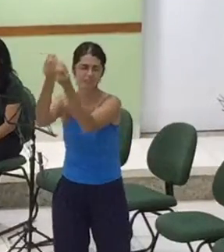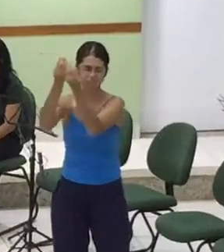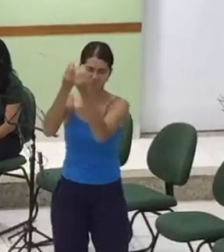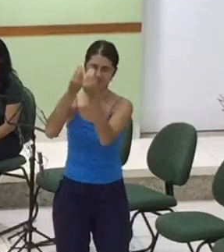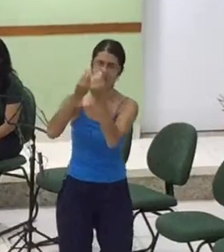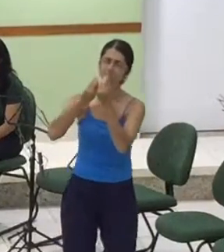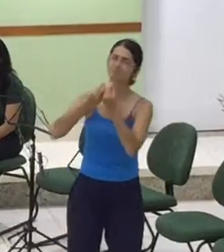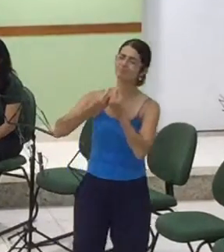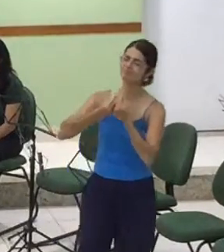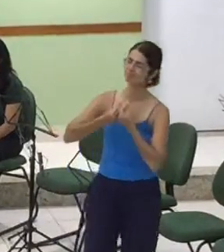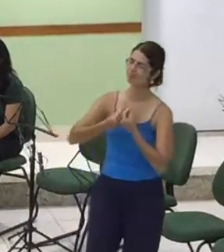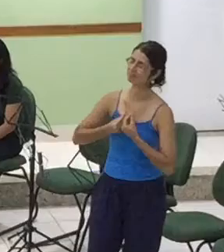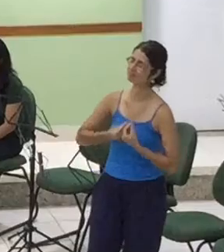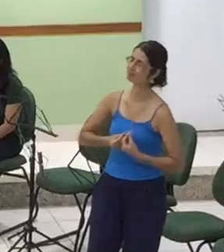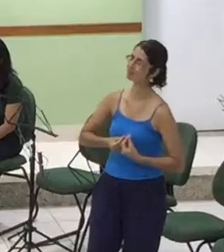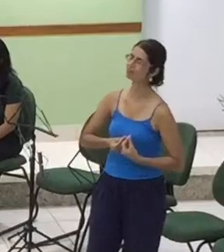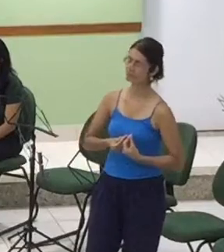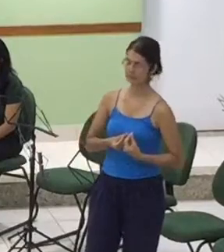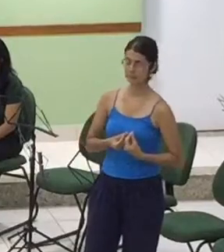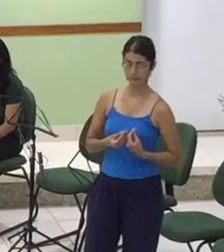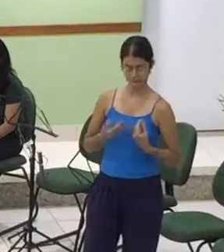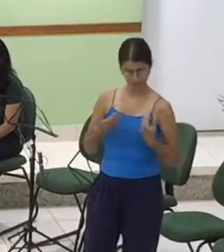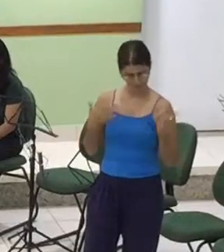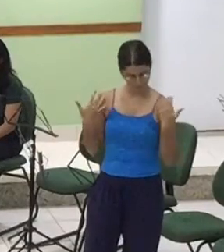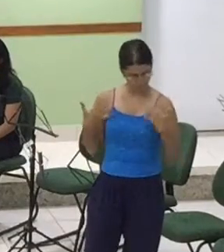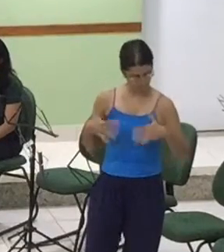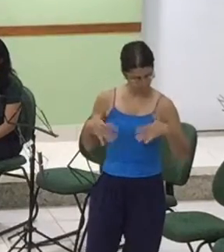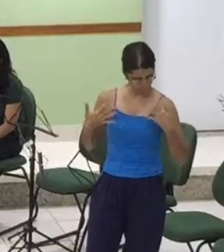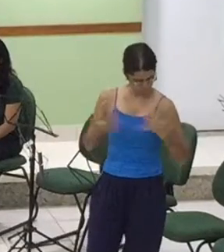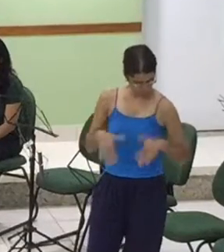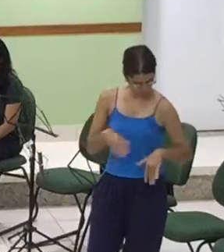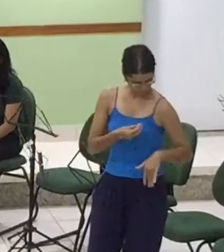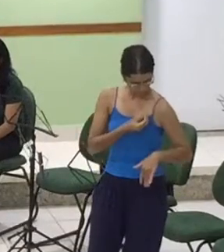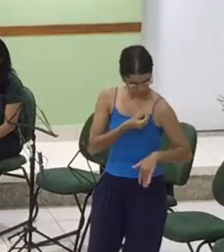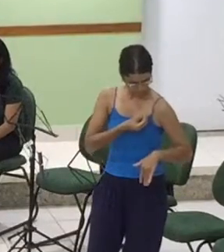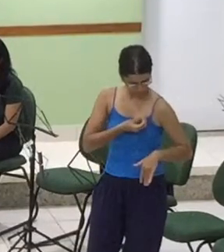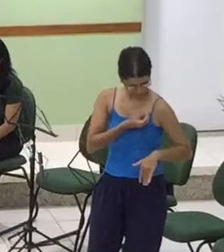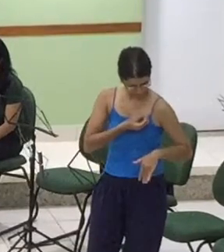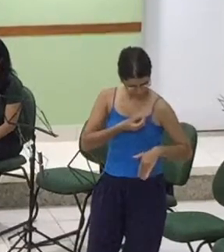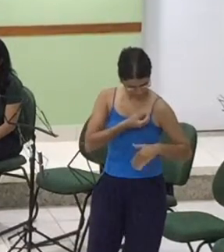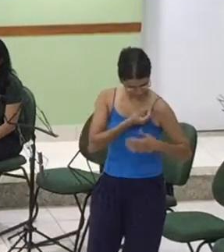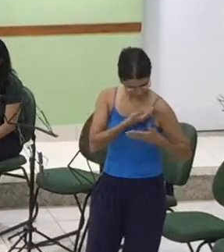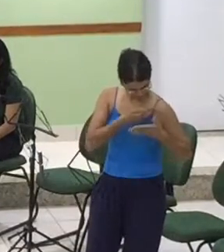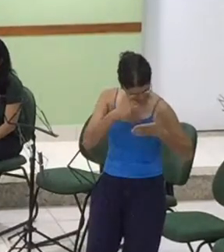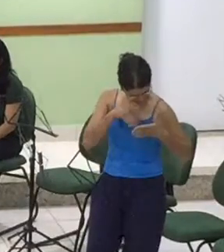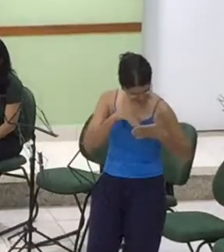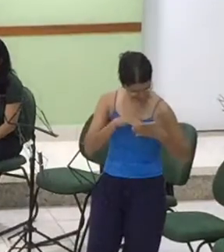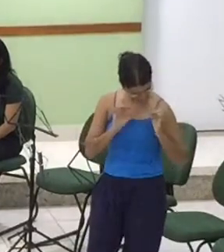Me entrega em amor Toma o tesouro seu